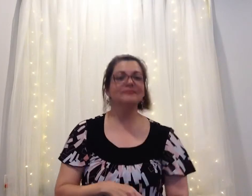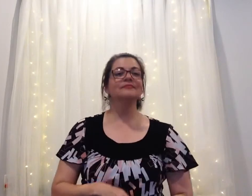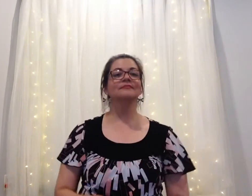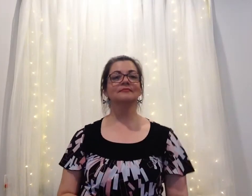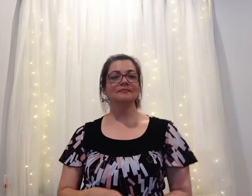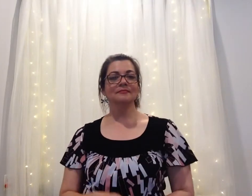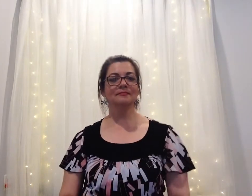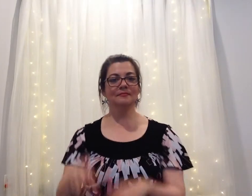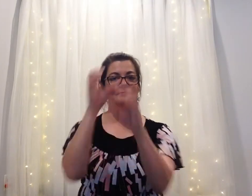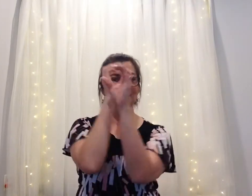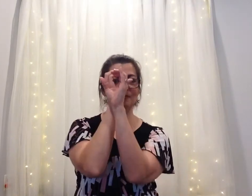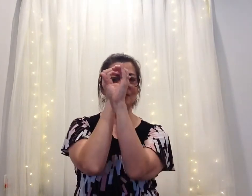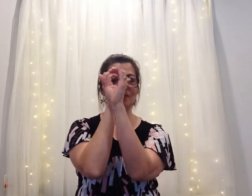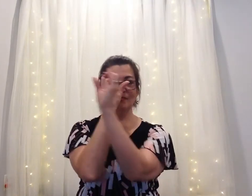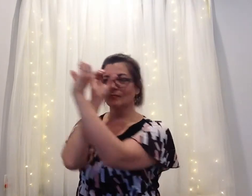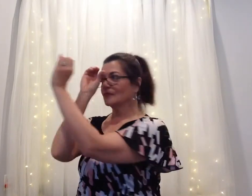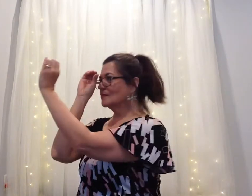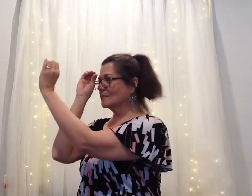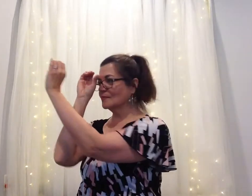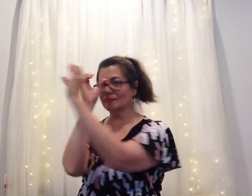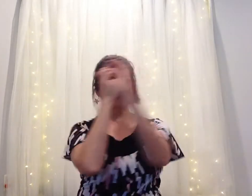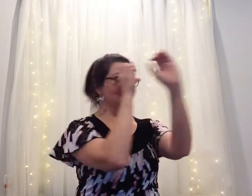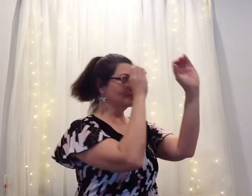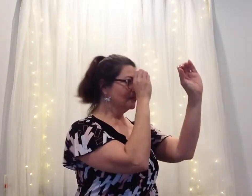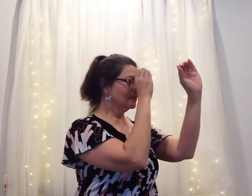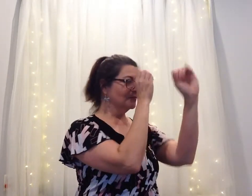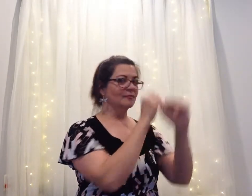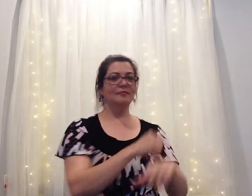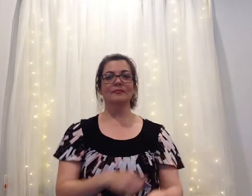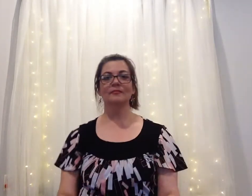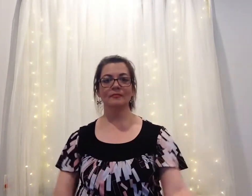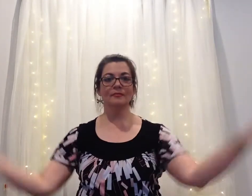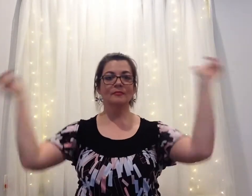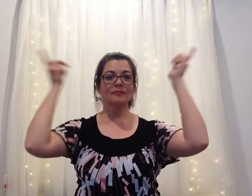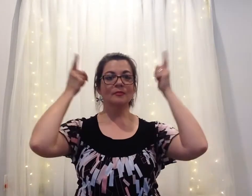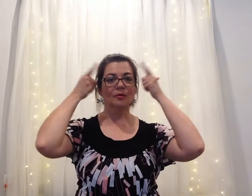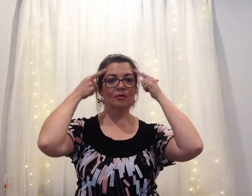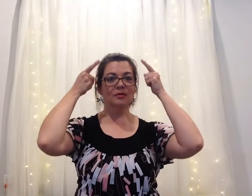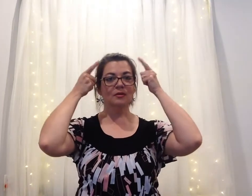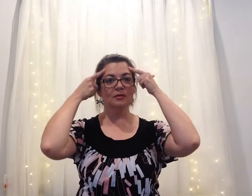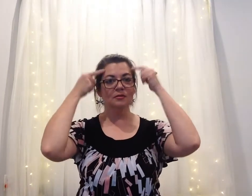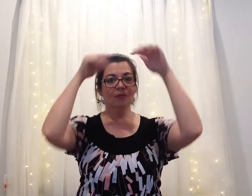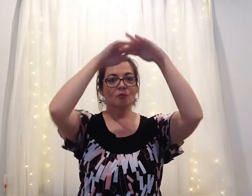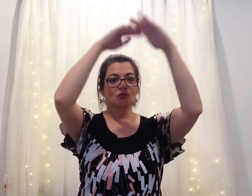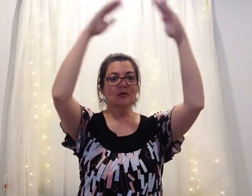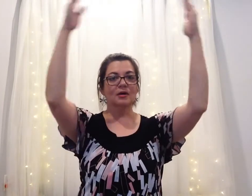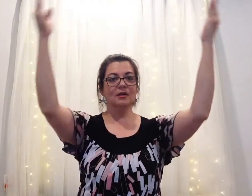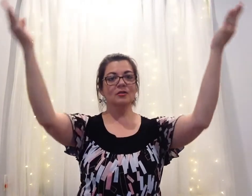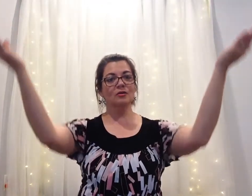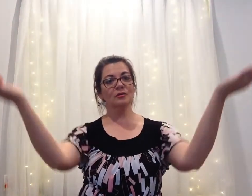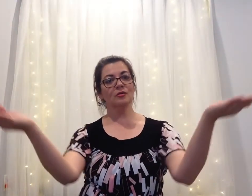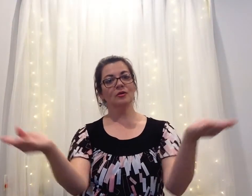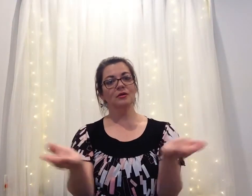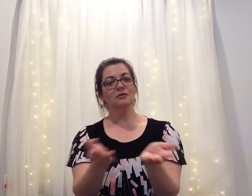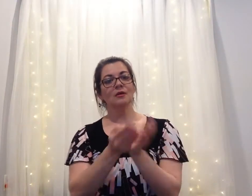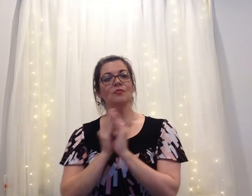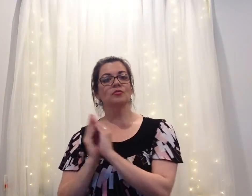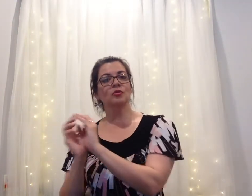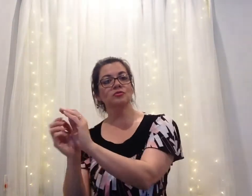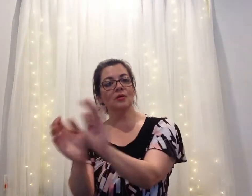y con mi telescopio miro a un lado y al otro. Y me doy cuenta que este mundo es redondo, que este mundo se